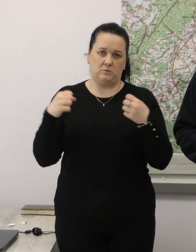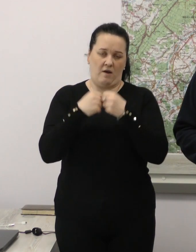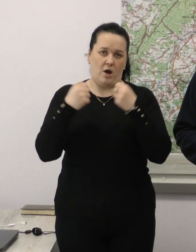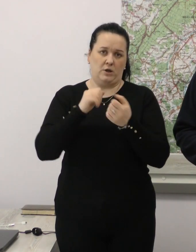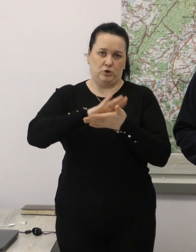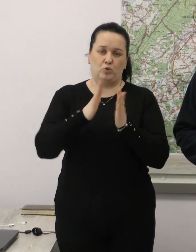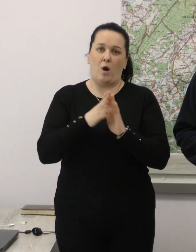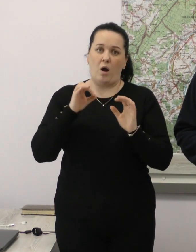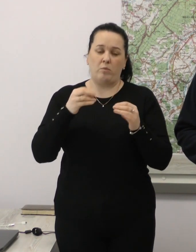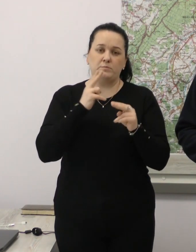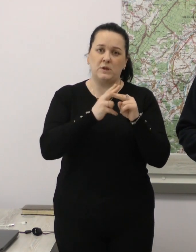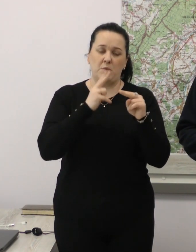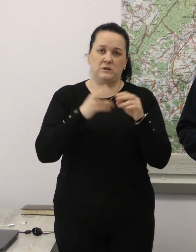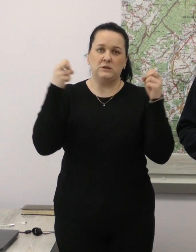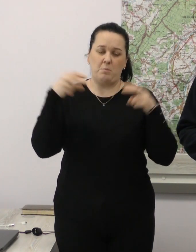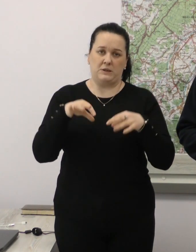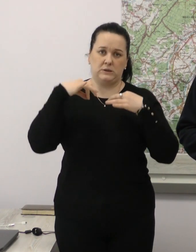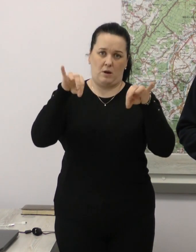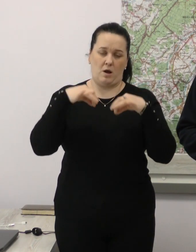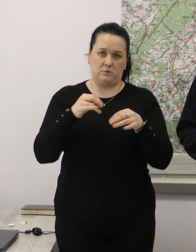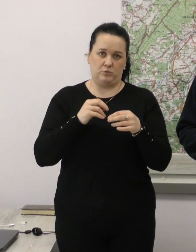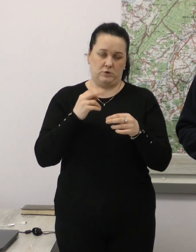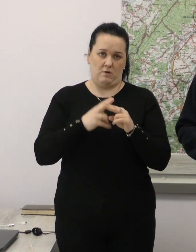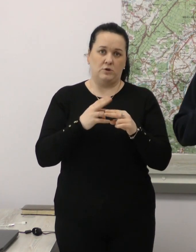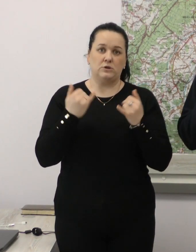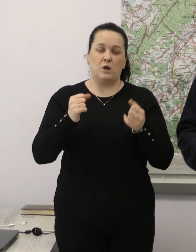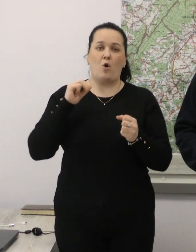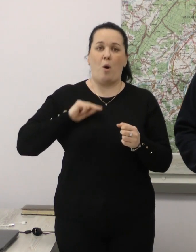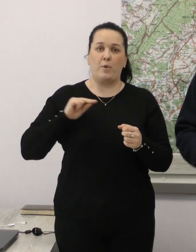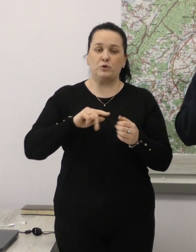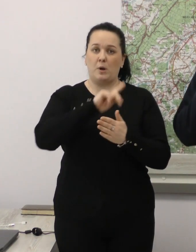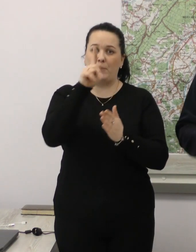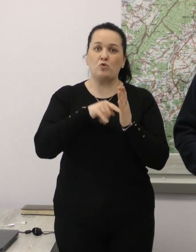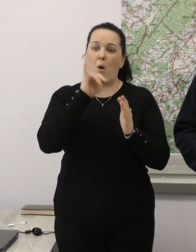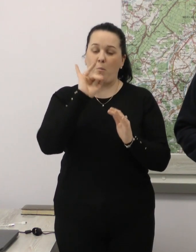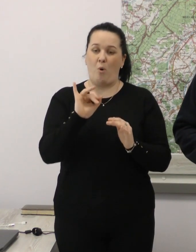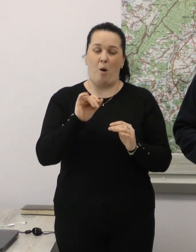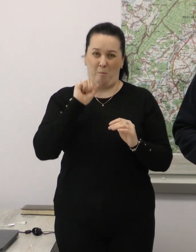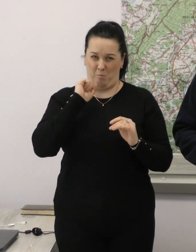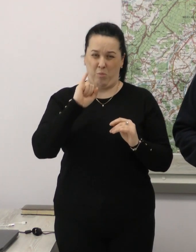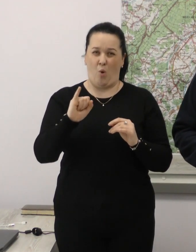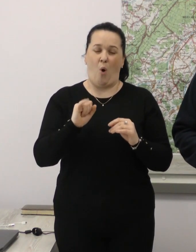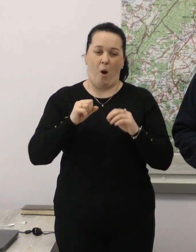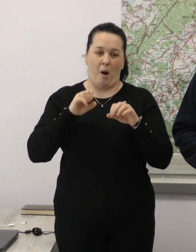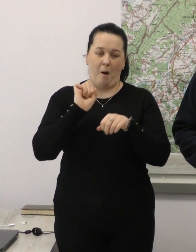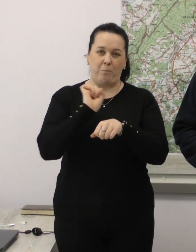ситуації. А інколи заважає проїзду спецтранспорту. Зараз опрацьовуємо питання, і хто погано припаркувався, будемо вилучати